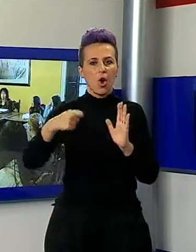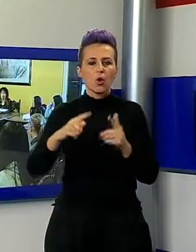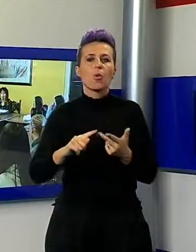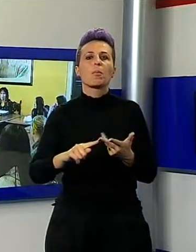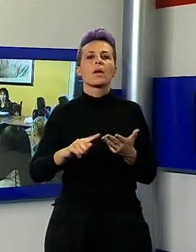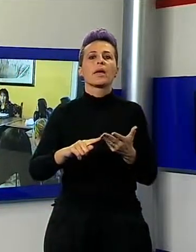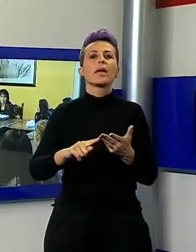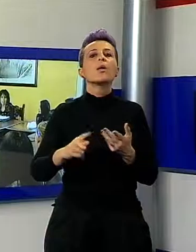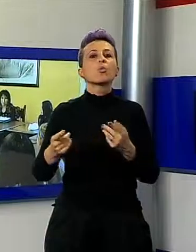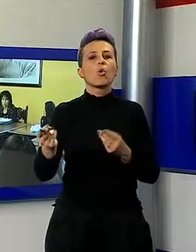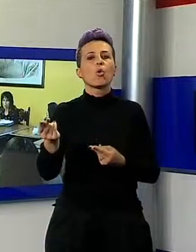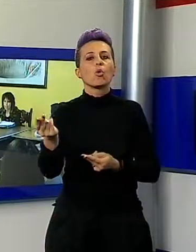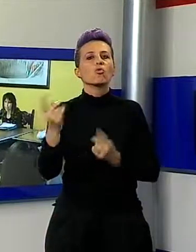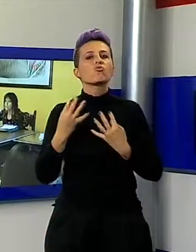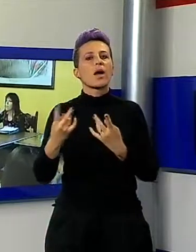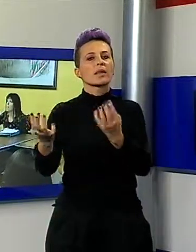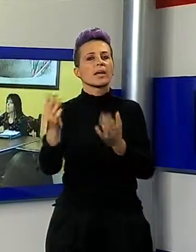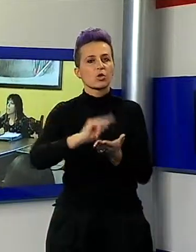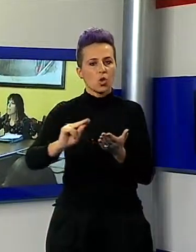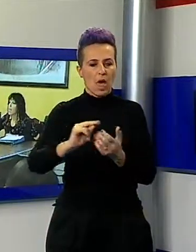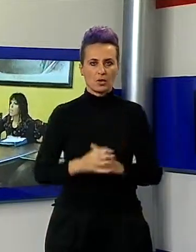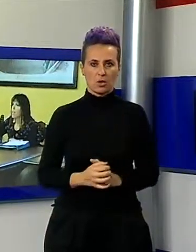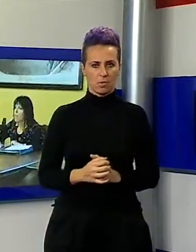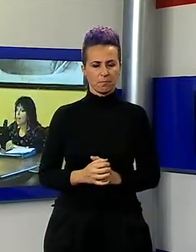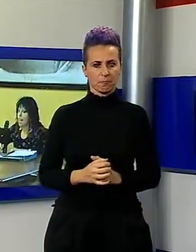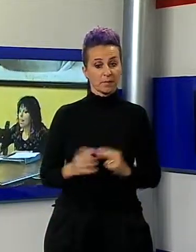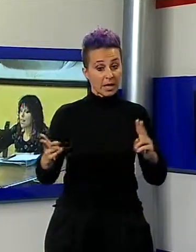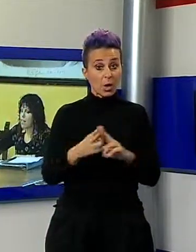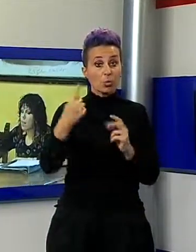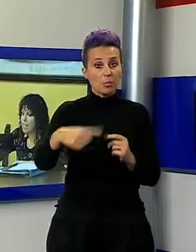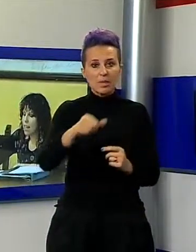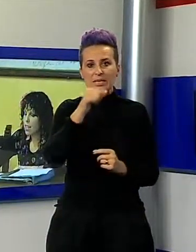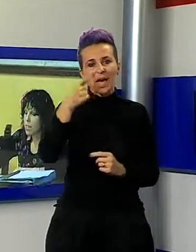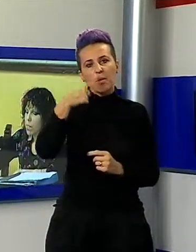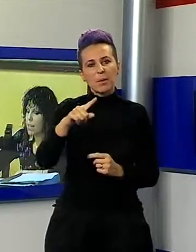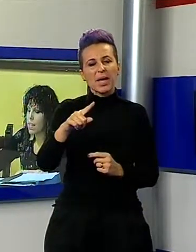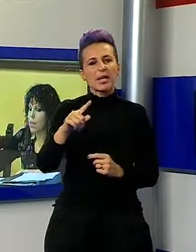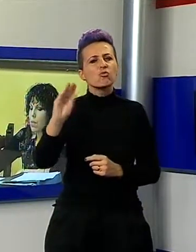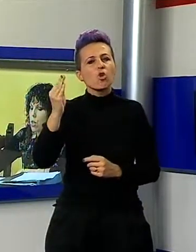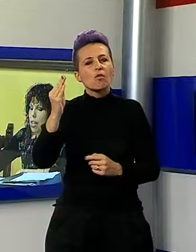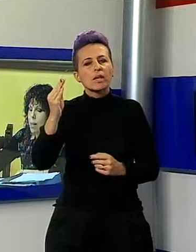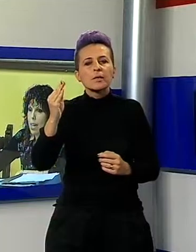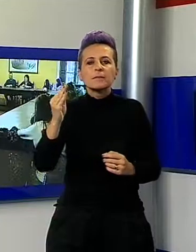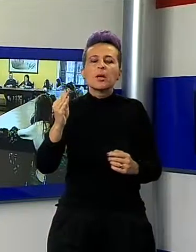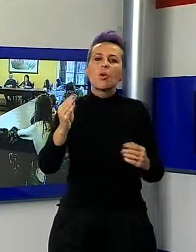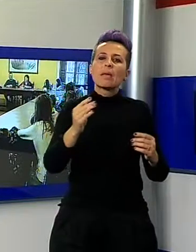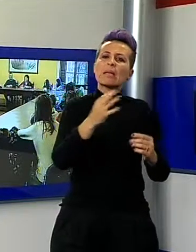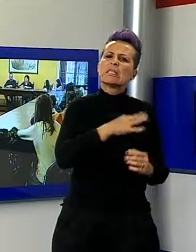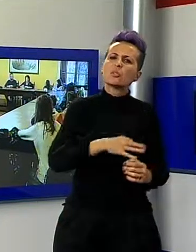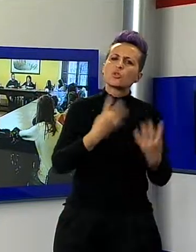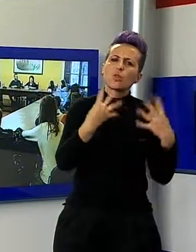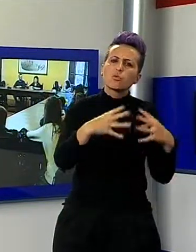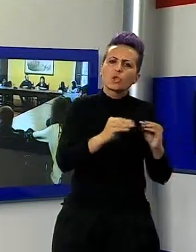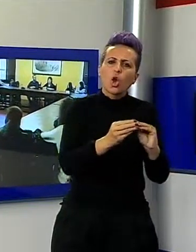L'incontro aveva soprattutto lo scopo di avvicinare i giovani alle istituzioni per capire la partecipazione democratica con cui si amministra una